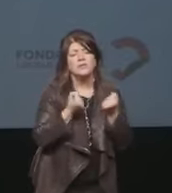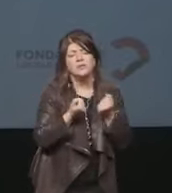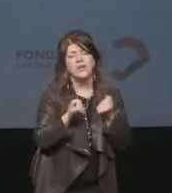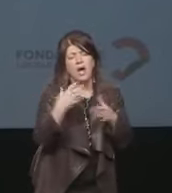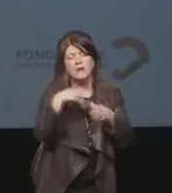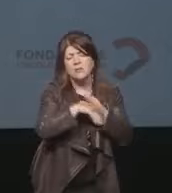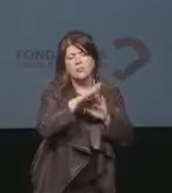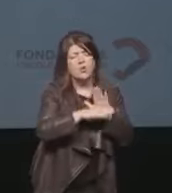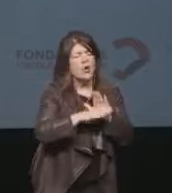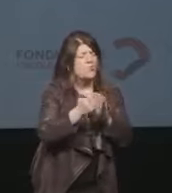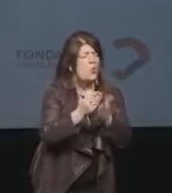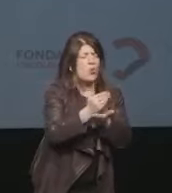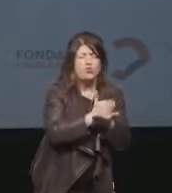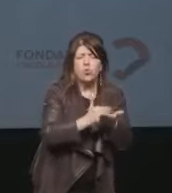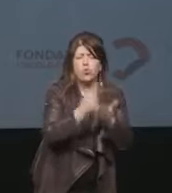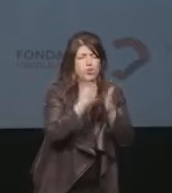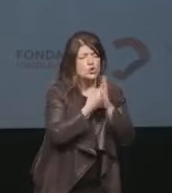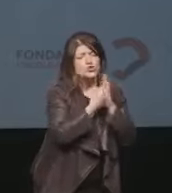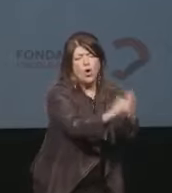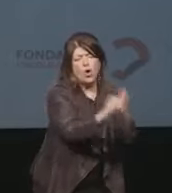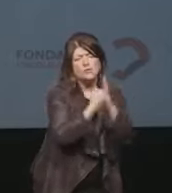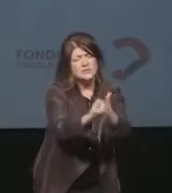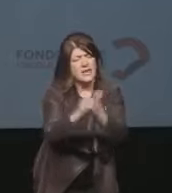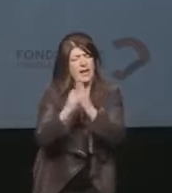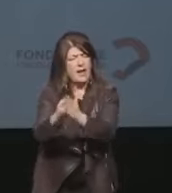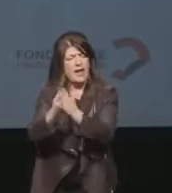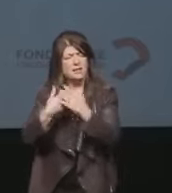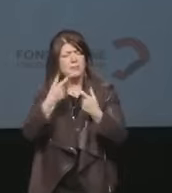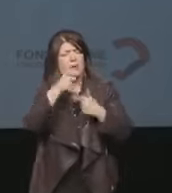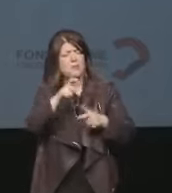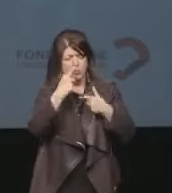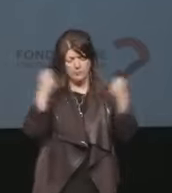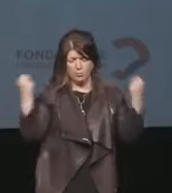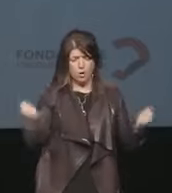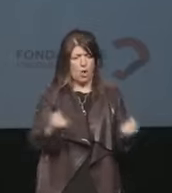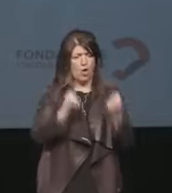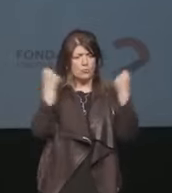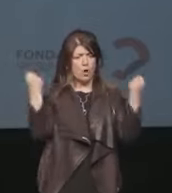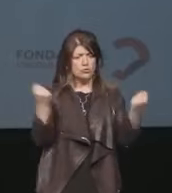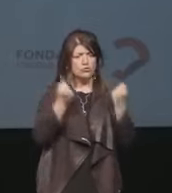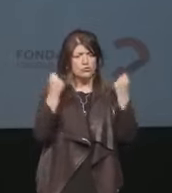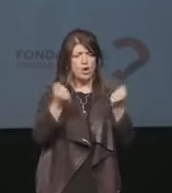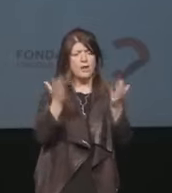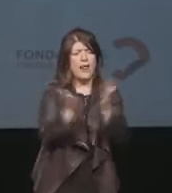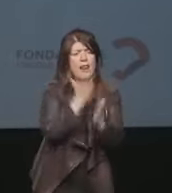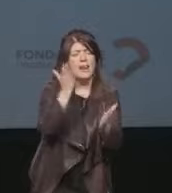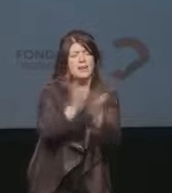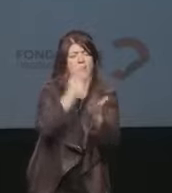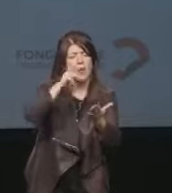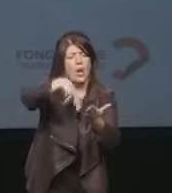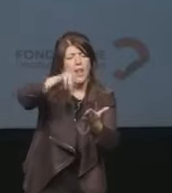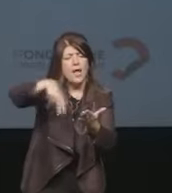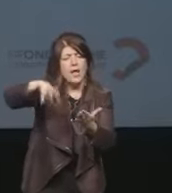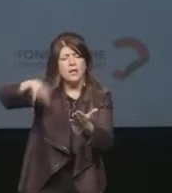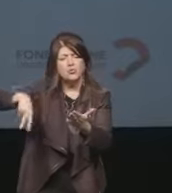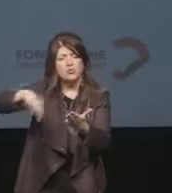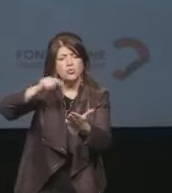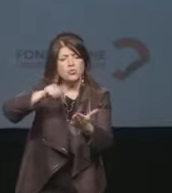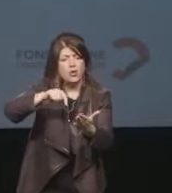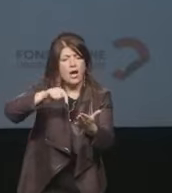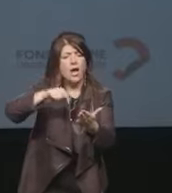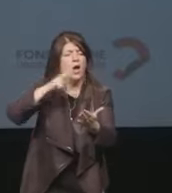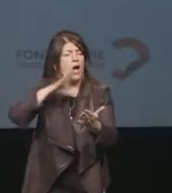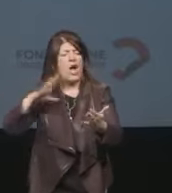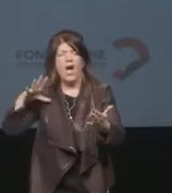perché la nostra missione, la promozione del libro della lettura è alla base di molti dei goal dell'Agenda 2030.